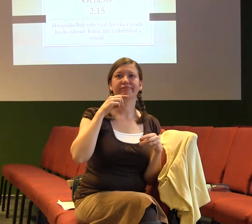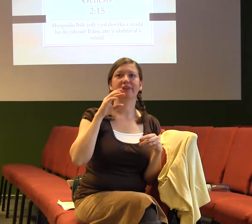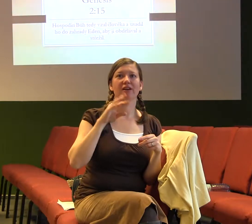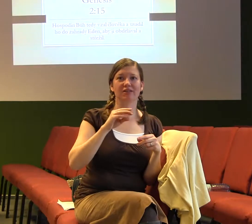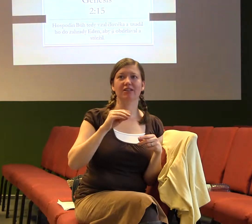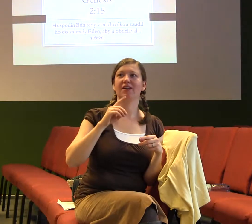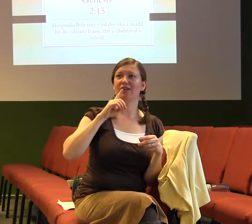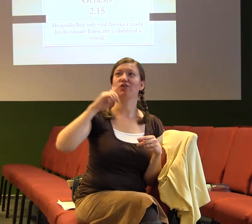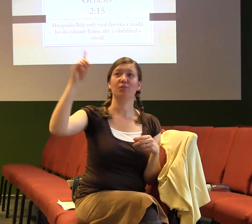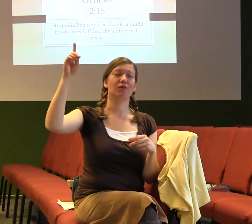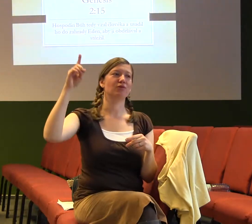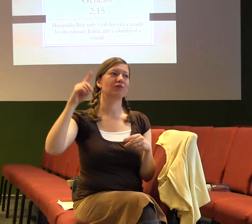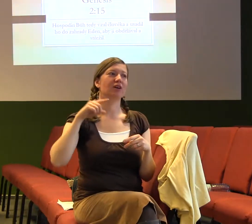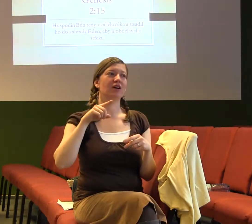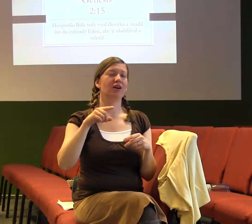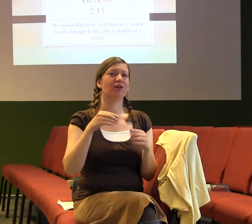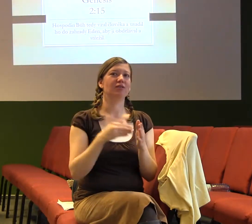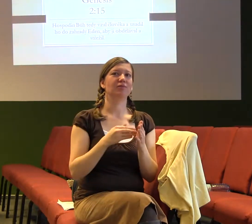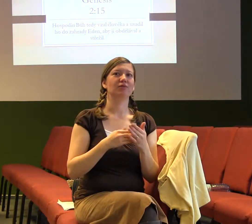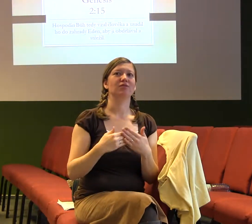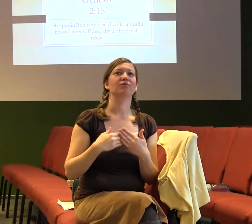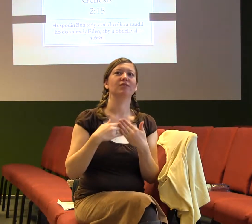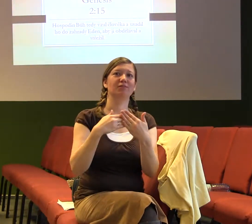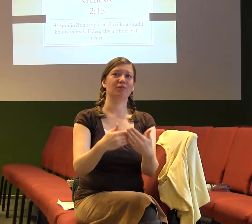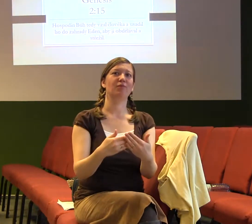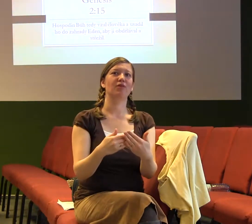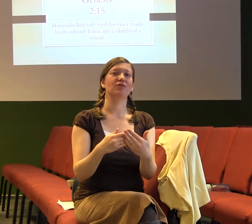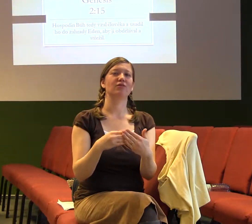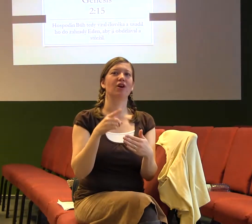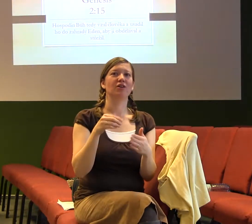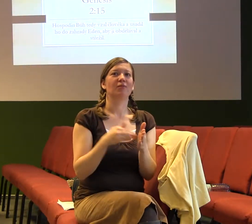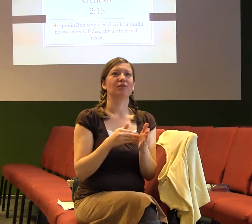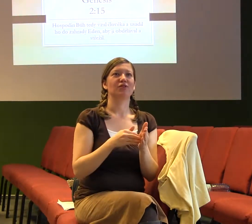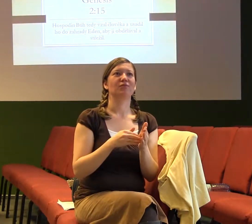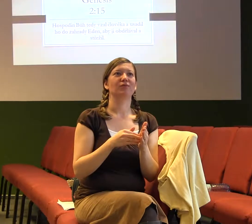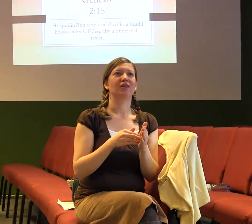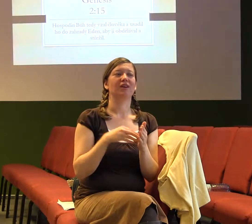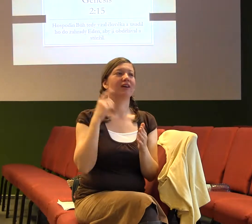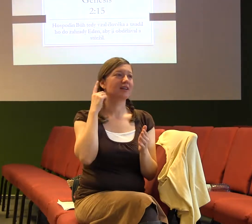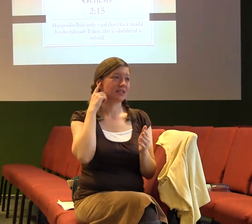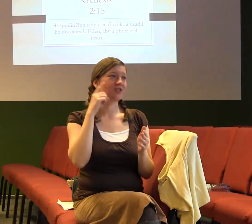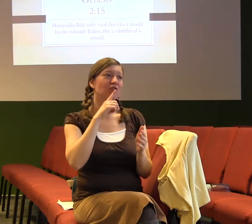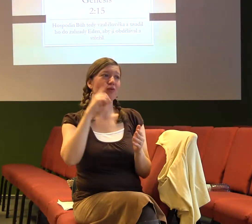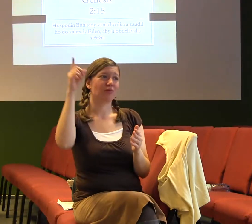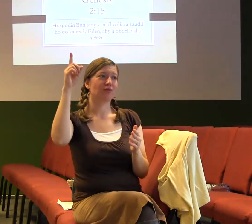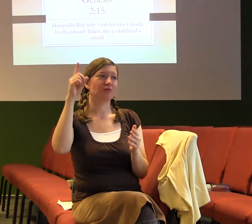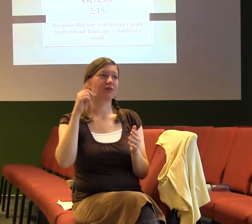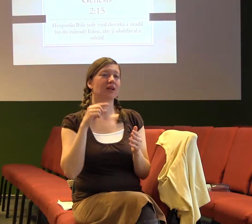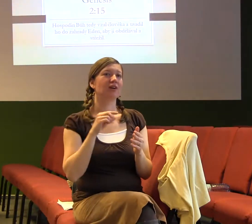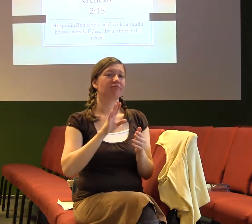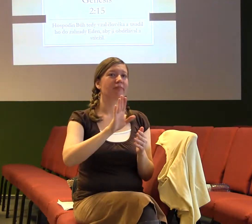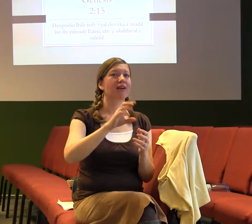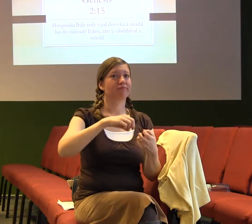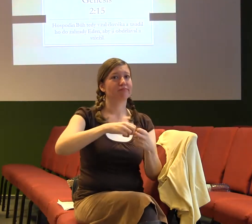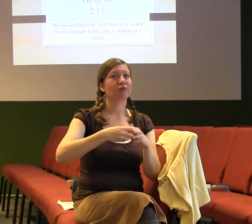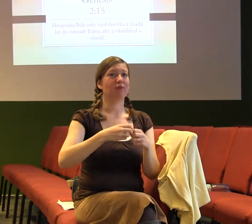Můžeme tam být pro ně, když potřebují prostě s něčím pomoct. Takže to si myslím, že je další důvod. Jeden z dalších důvodů, proč je